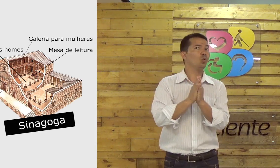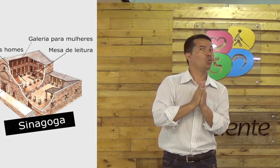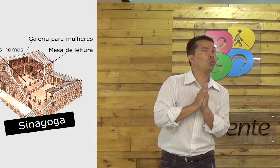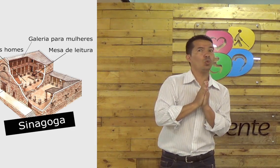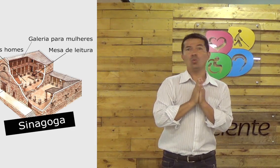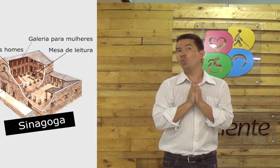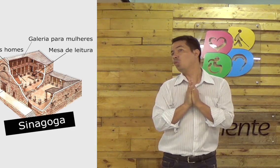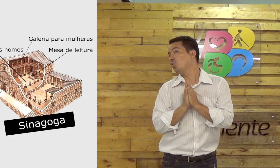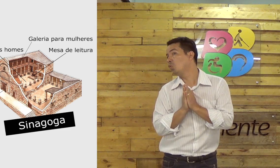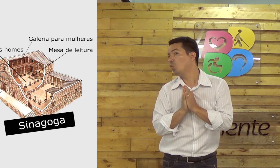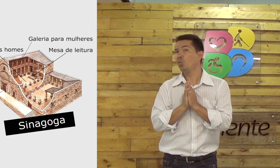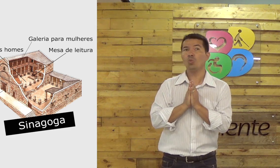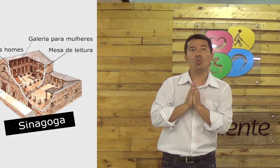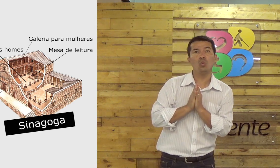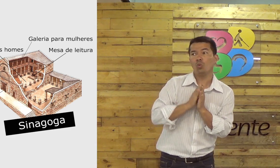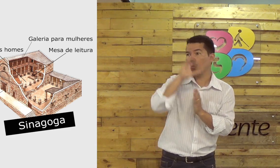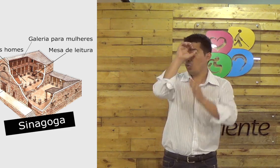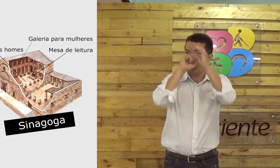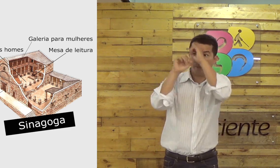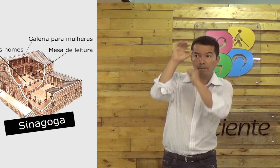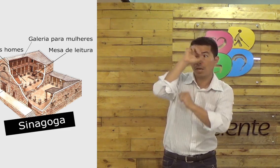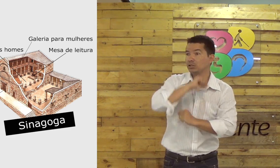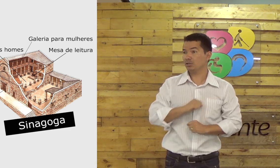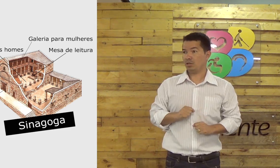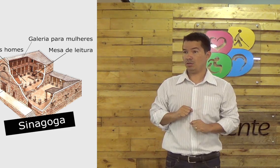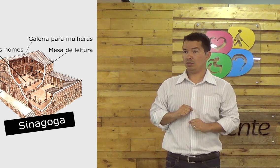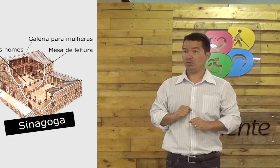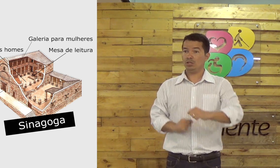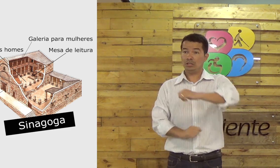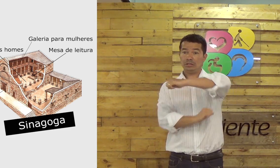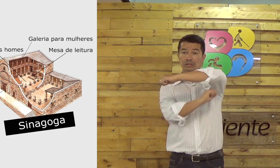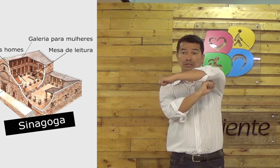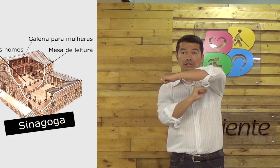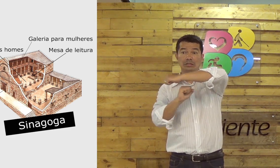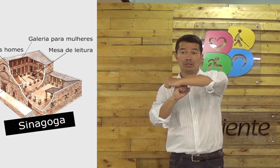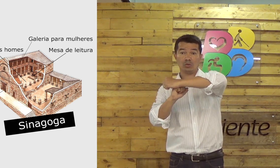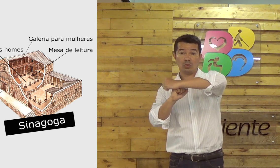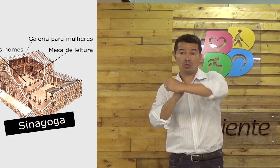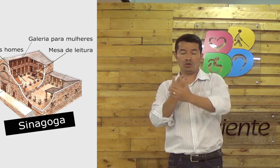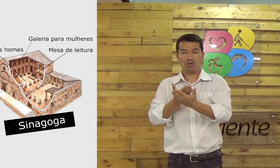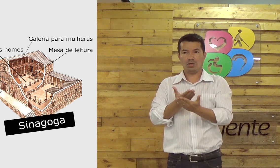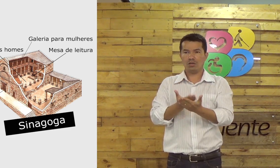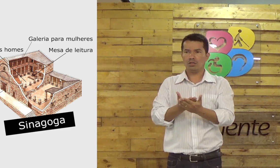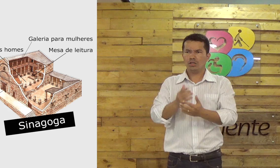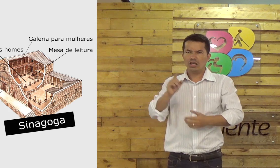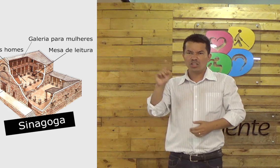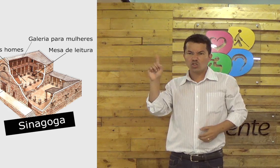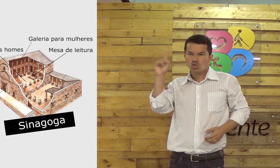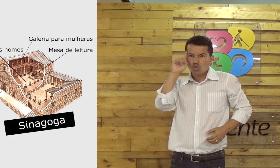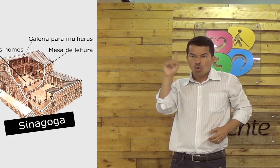refletindo, ficavam escutando o que os homens tinham a dizer. Isso acontecia na sinagoga.